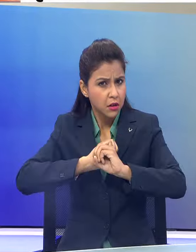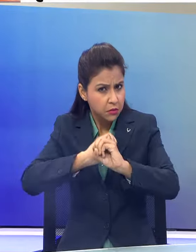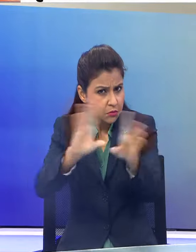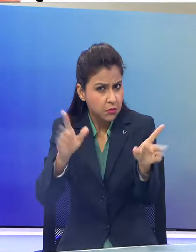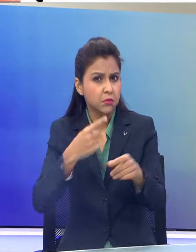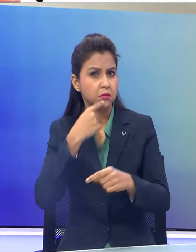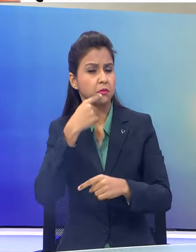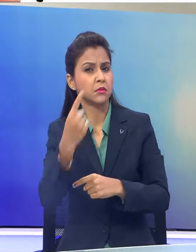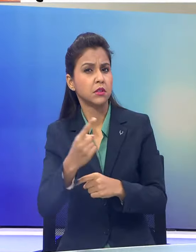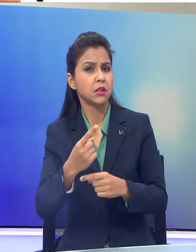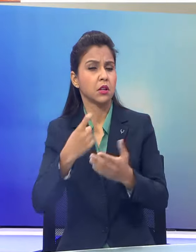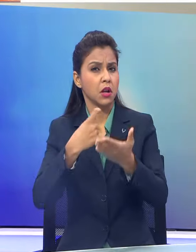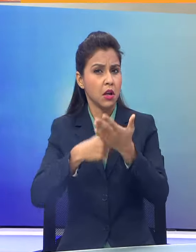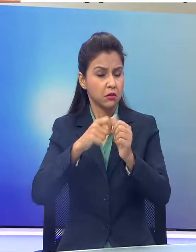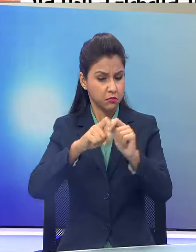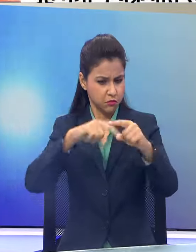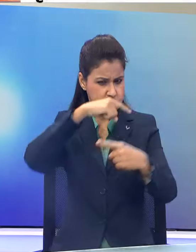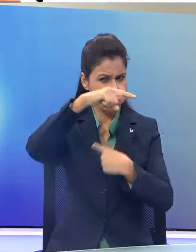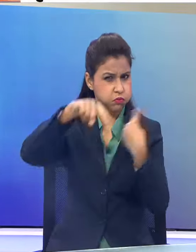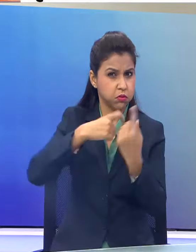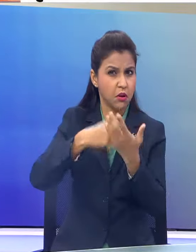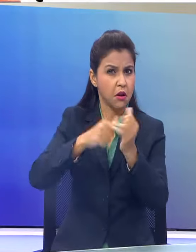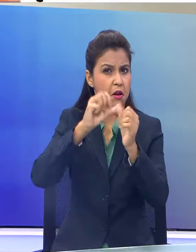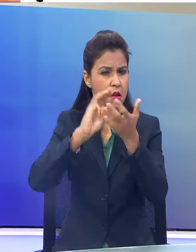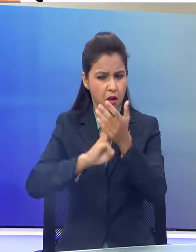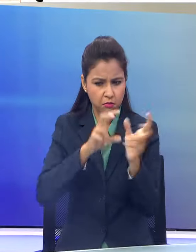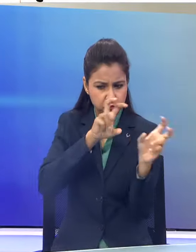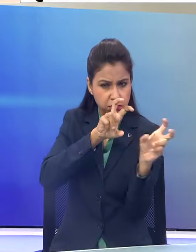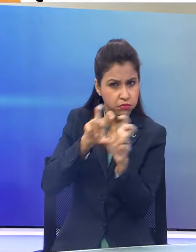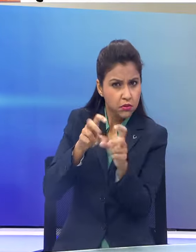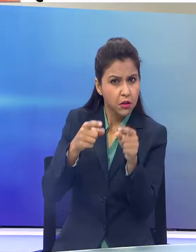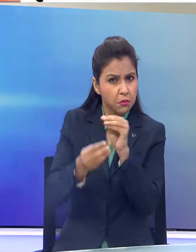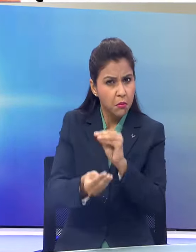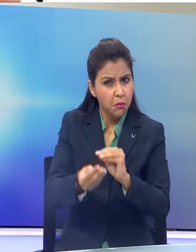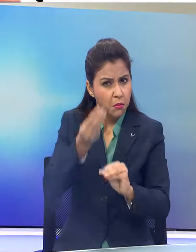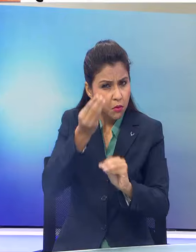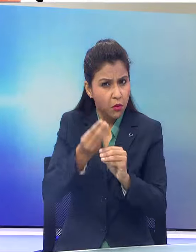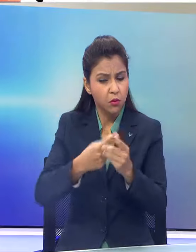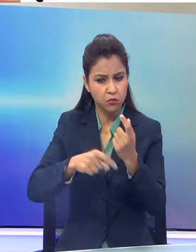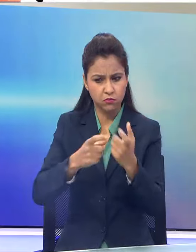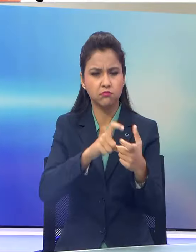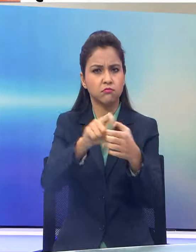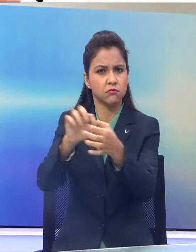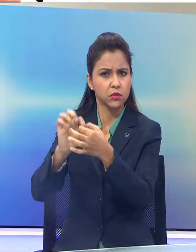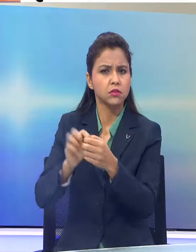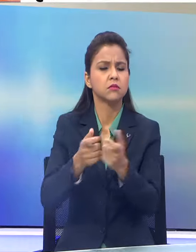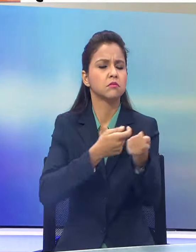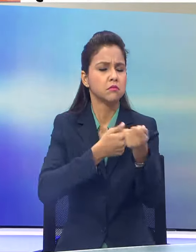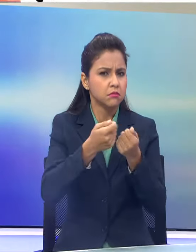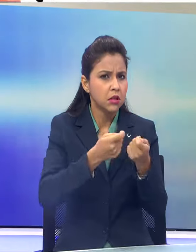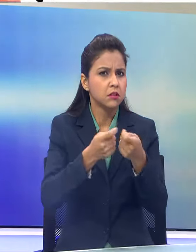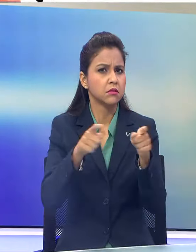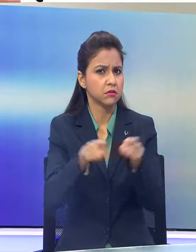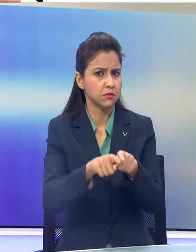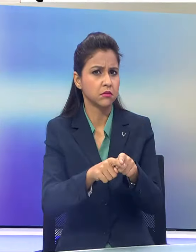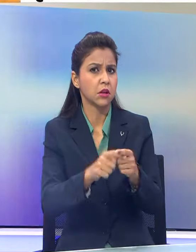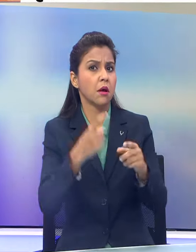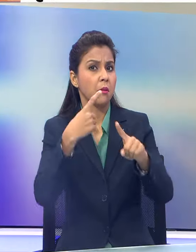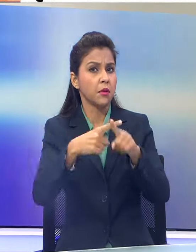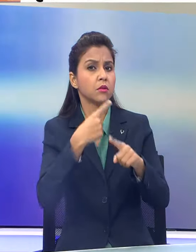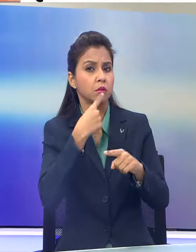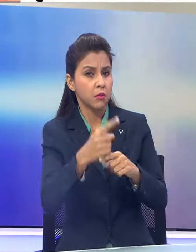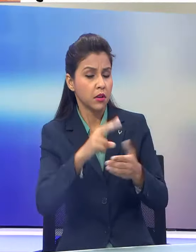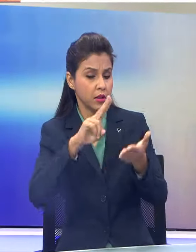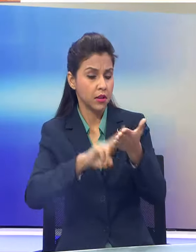एक्स पर बताया कि उन्होंने चकरवाद रेमल के मदे नजर सम्बंधित अधिकारियों से बात की है साथ ही उन्होंने बताया कि उन सभी